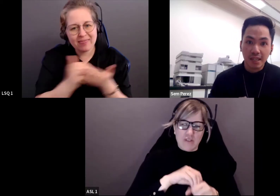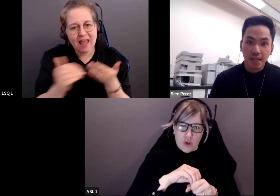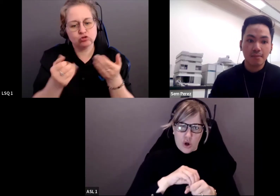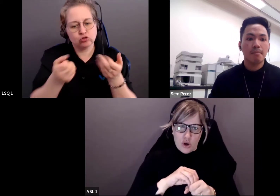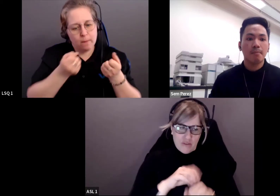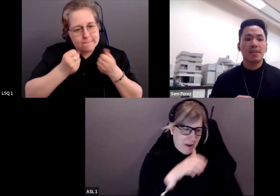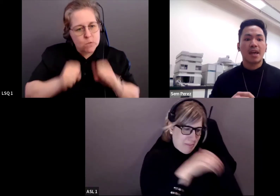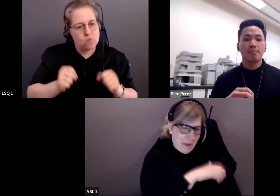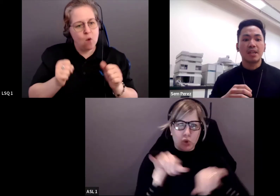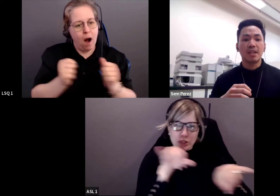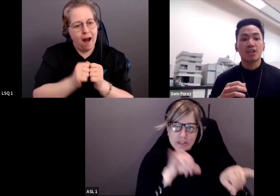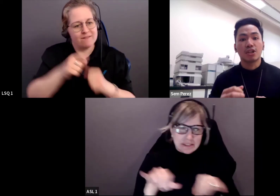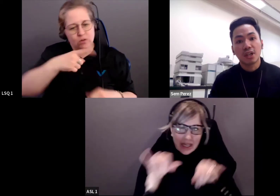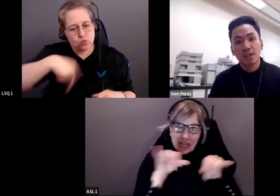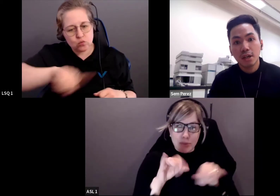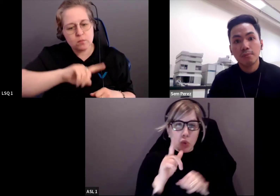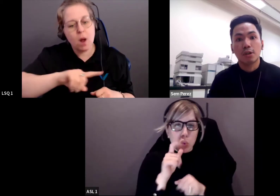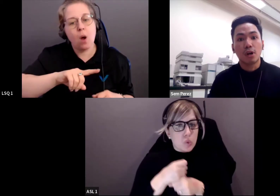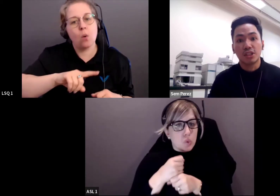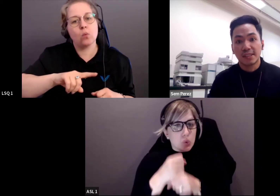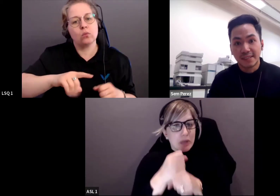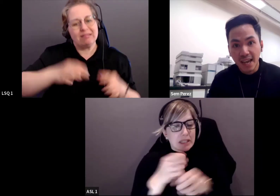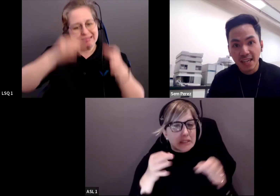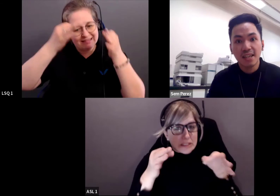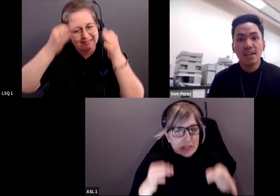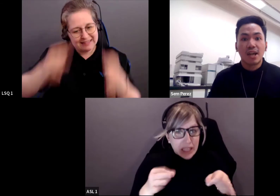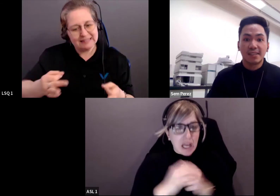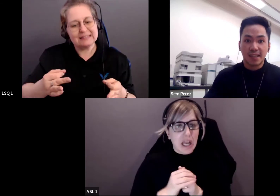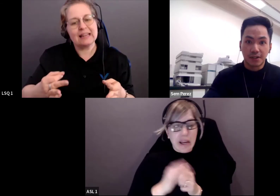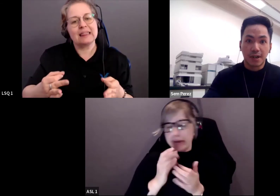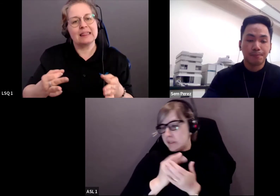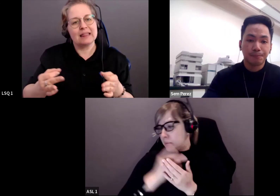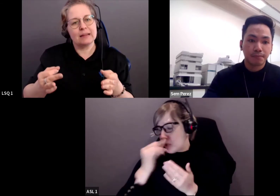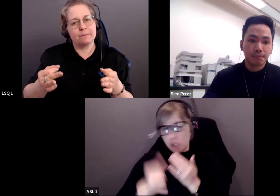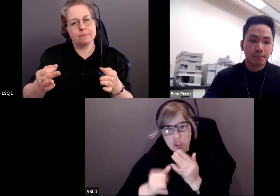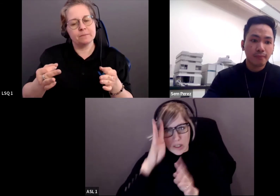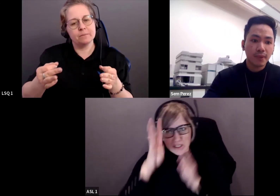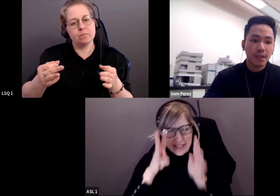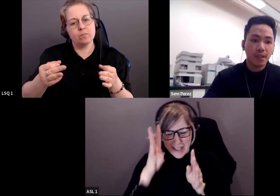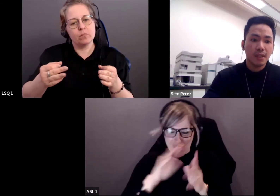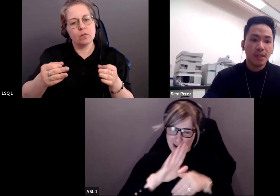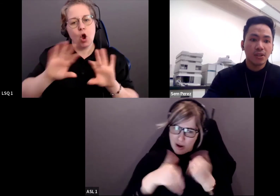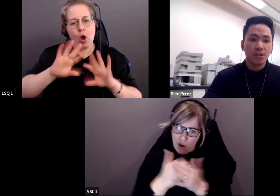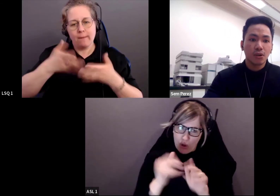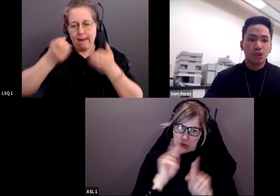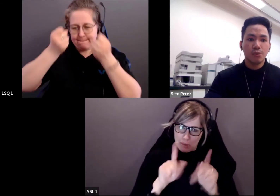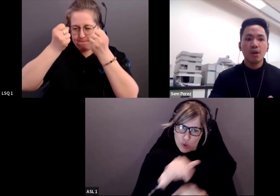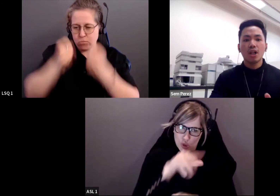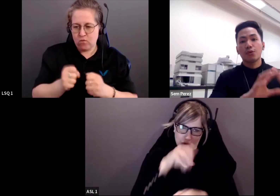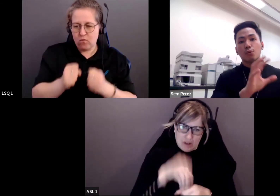avec tous les gens concernés, prise de décision, conception du programme, etc.